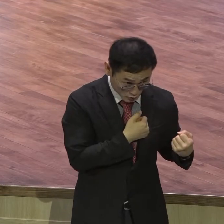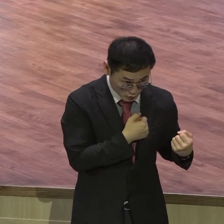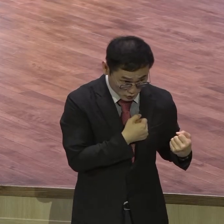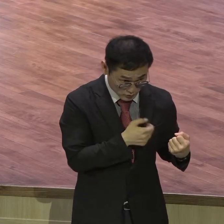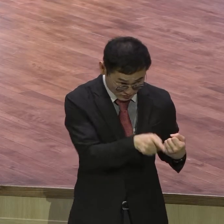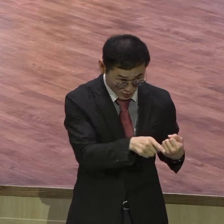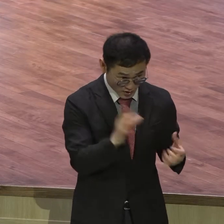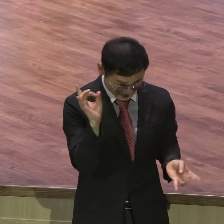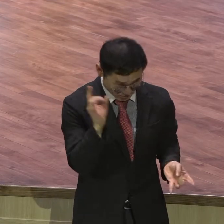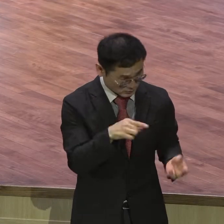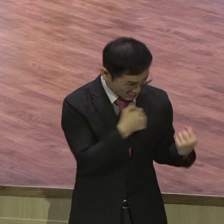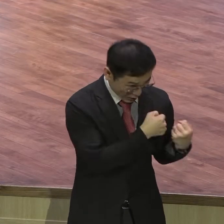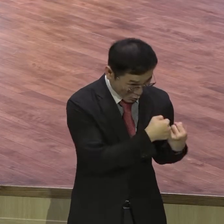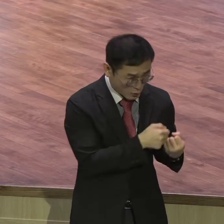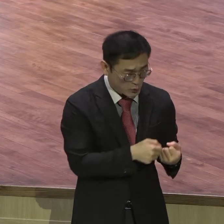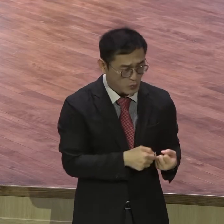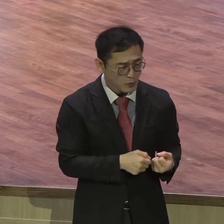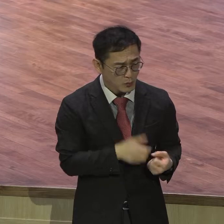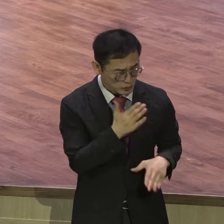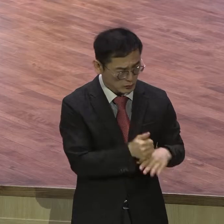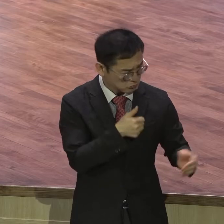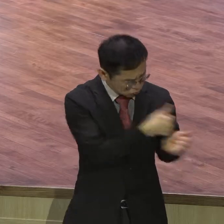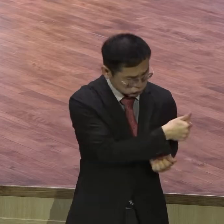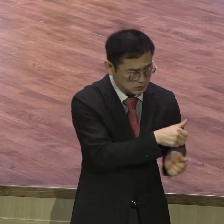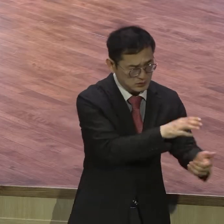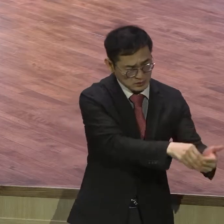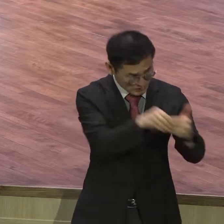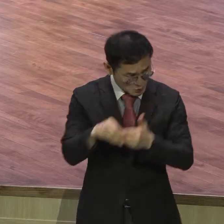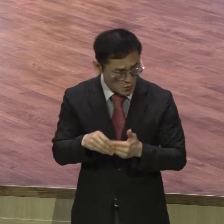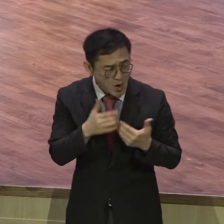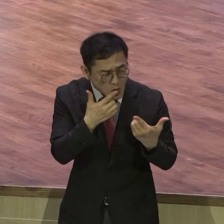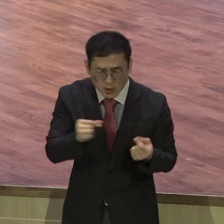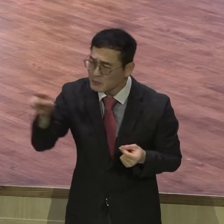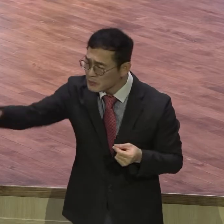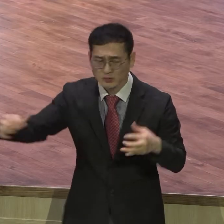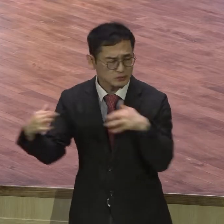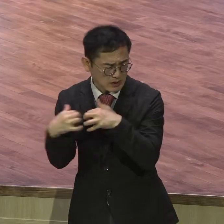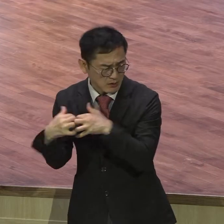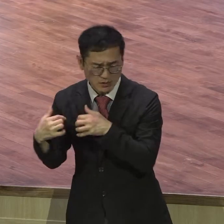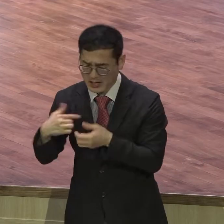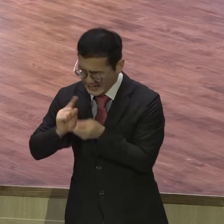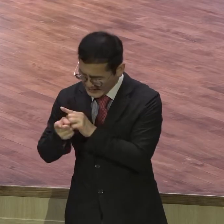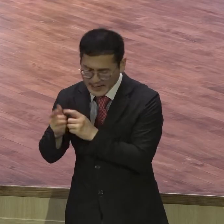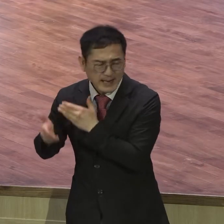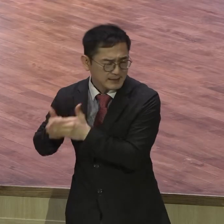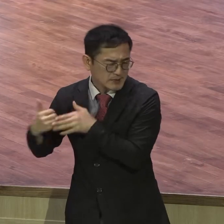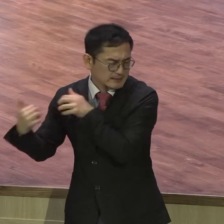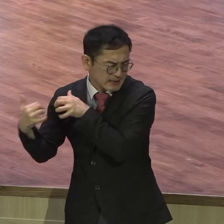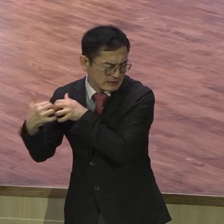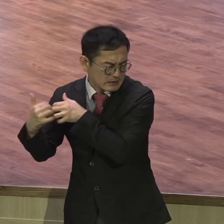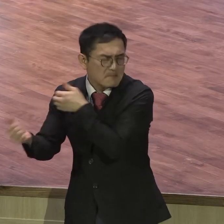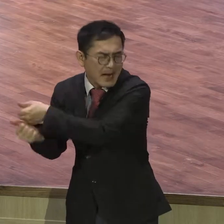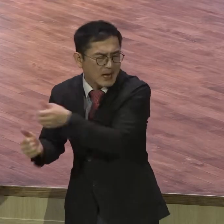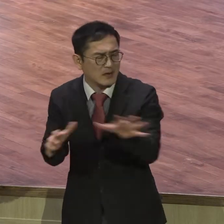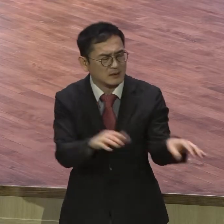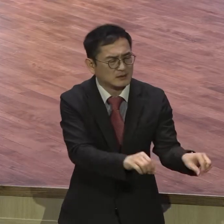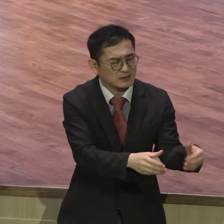이스라엘 백성들을요 애굽에서 인도하기 위해서 역사하셨던 하나님이 지금도 역사하시고